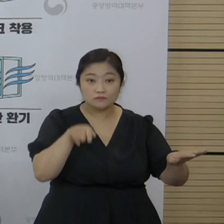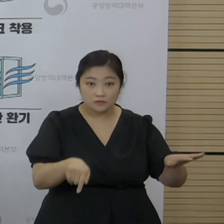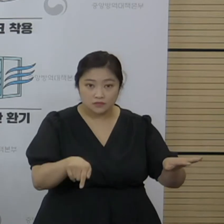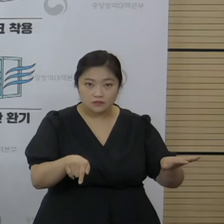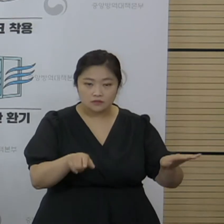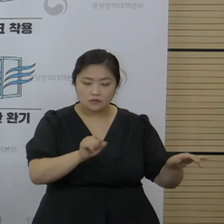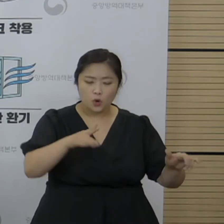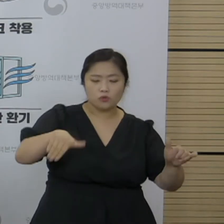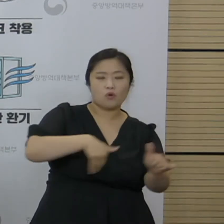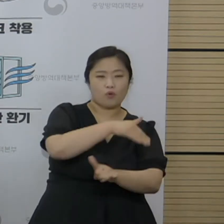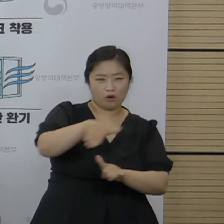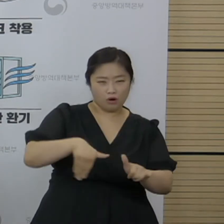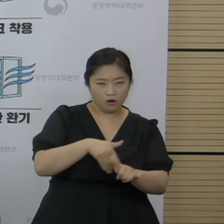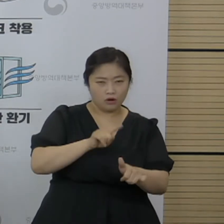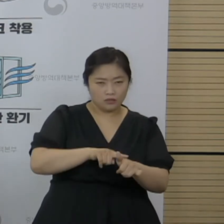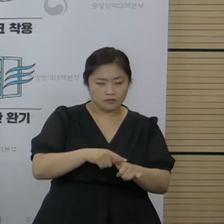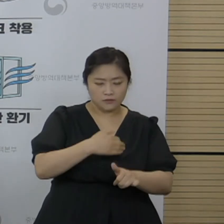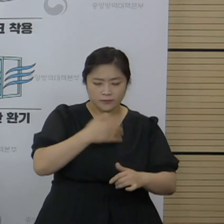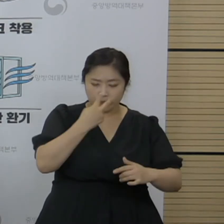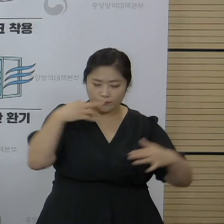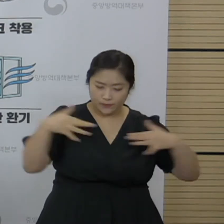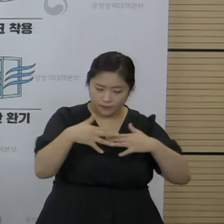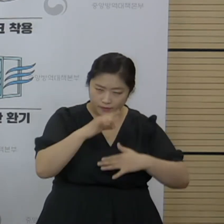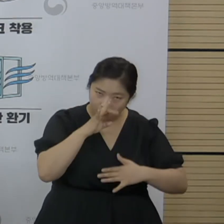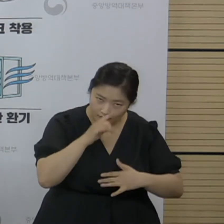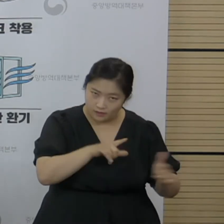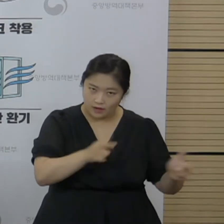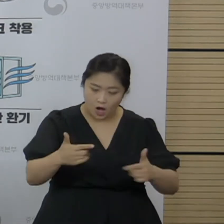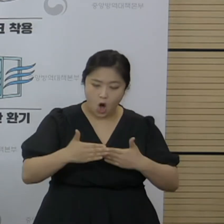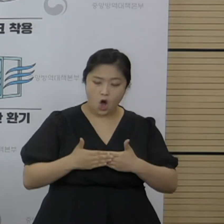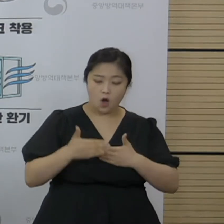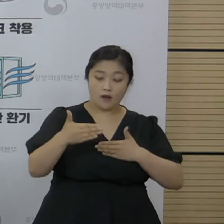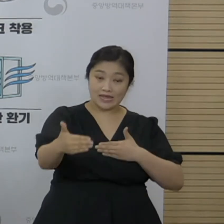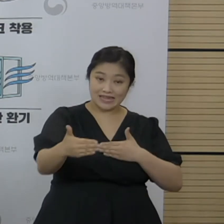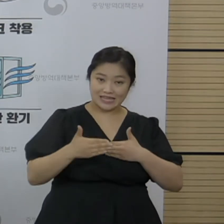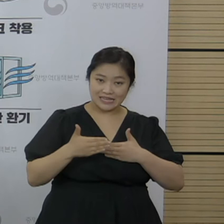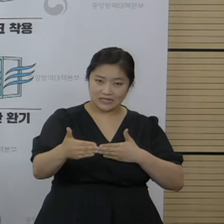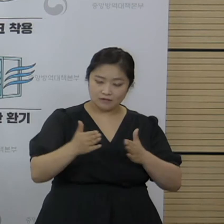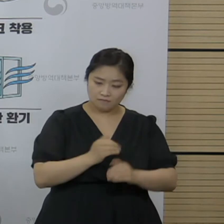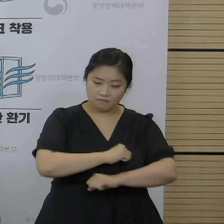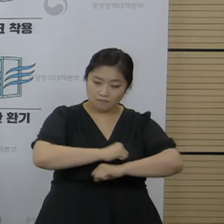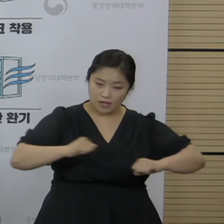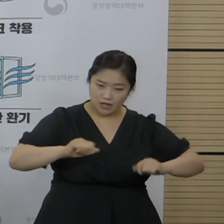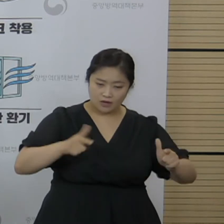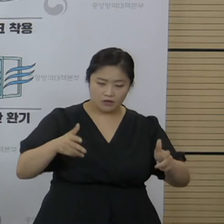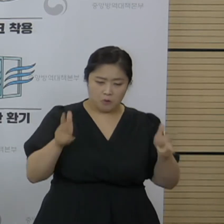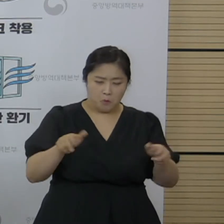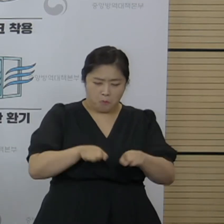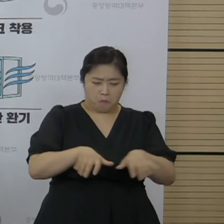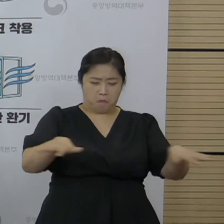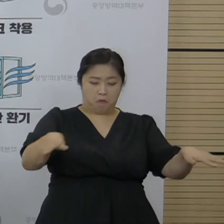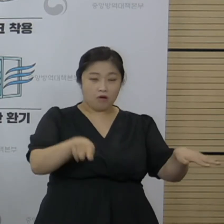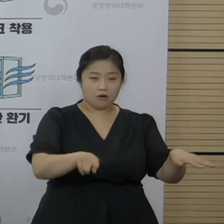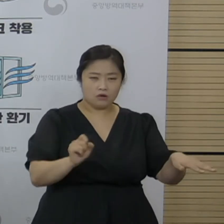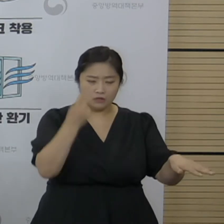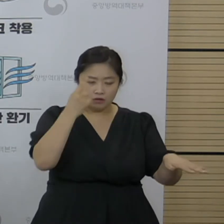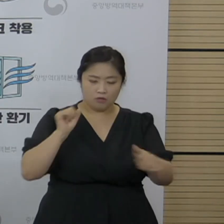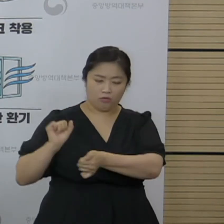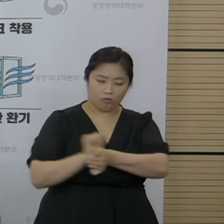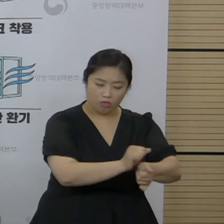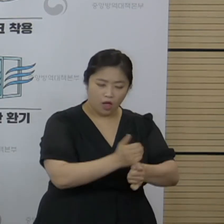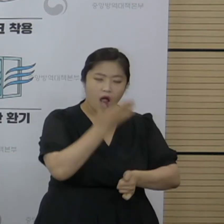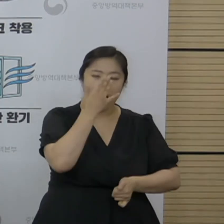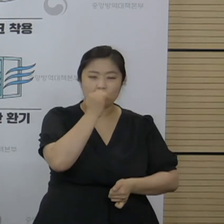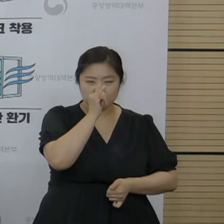여건 불충분한 환기, 그다음에 거리를 넓게 하는 냉난방기 가동에 영향이 좀 더 클 걸로